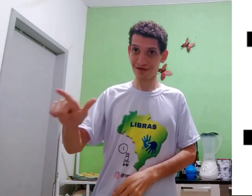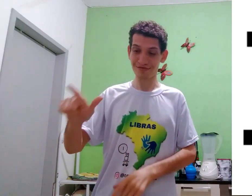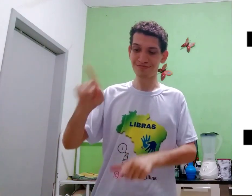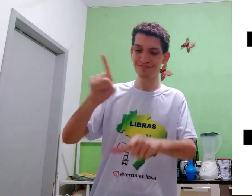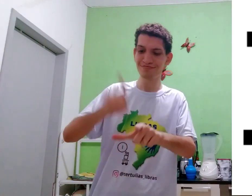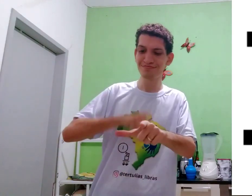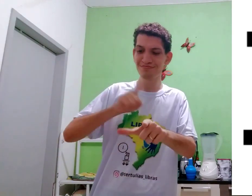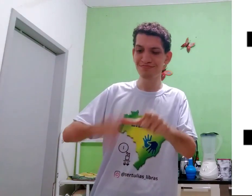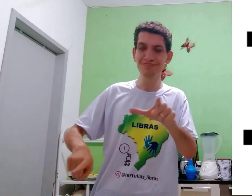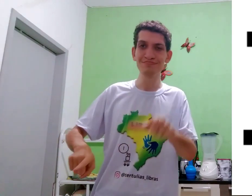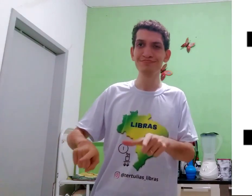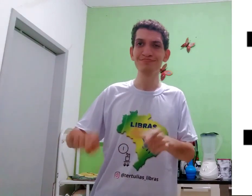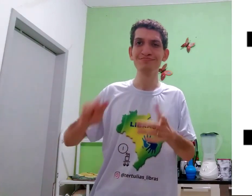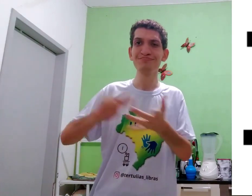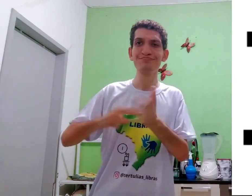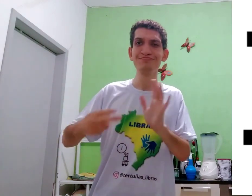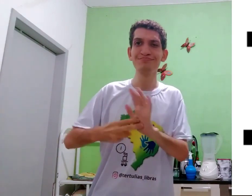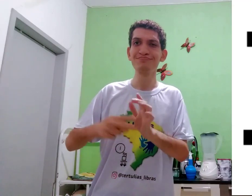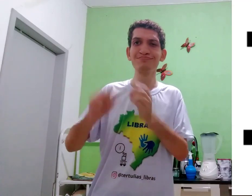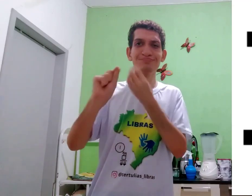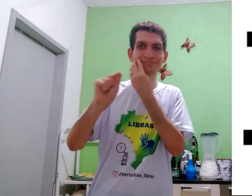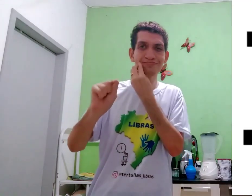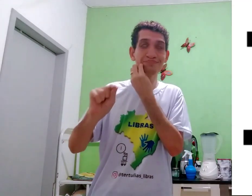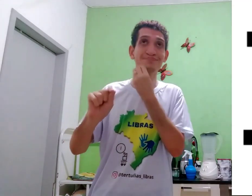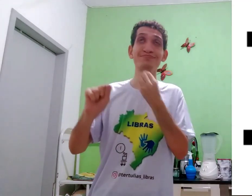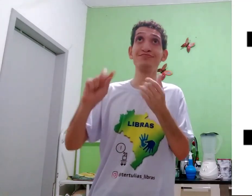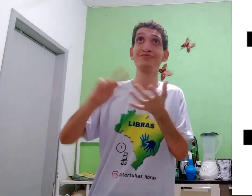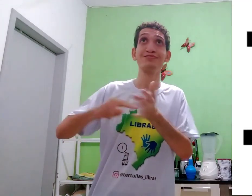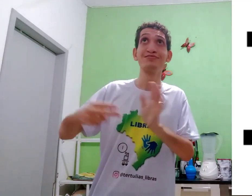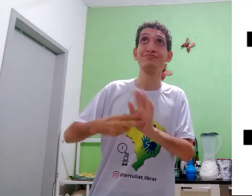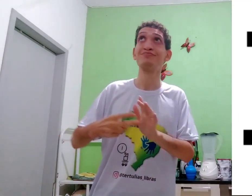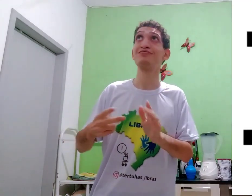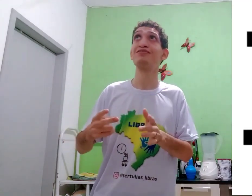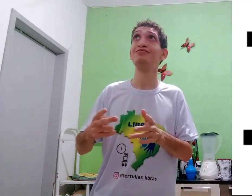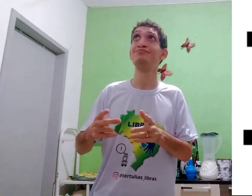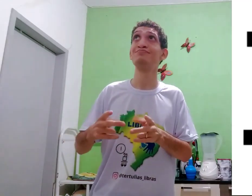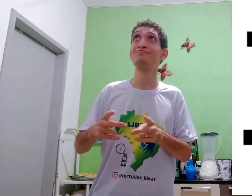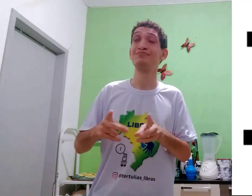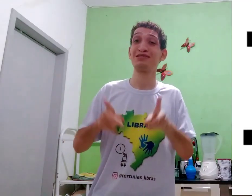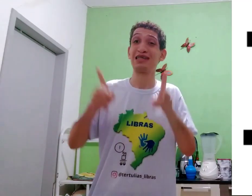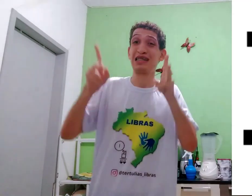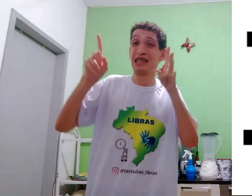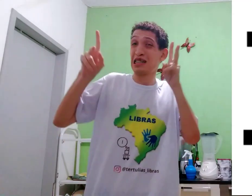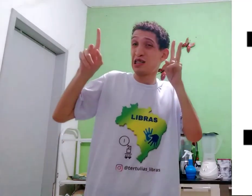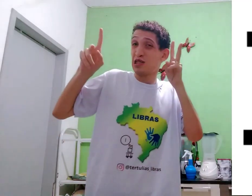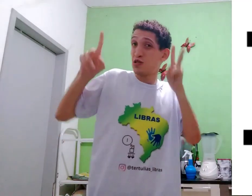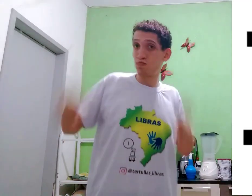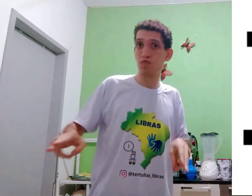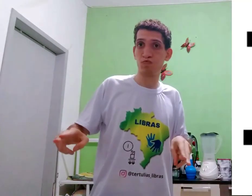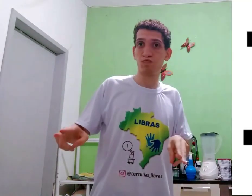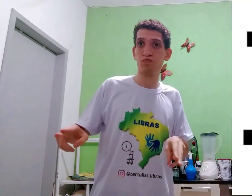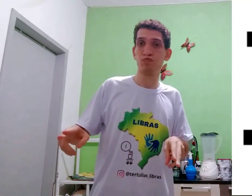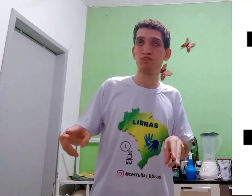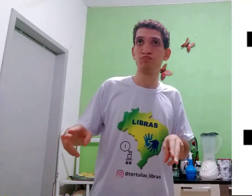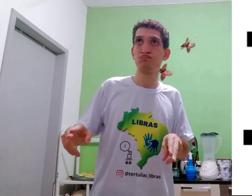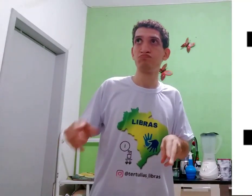literal, literal. Então, I é o quê? Significa, tem um voo,